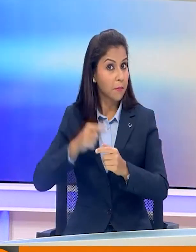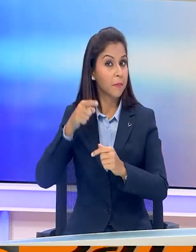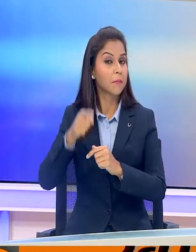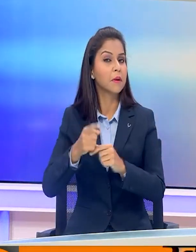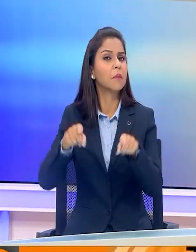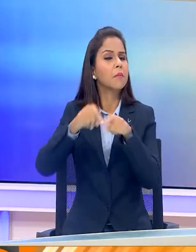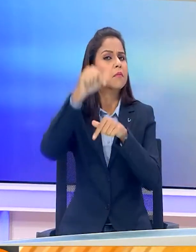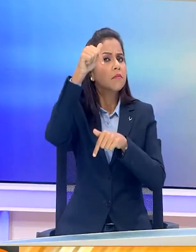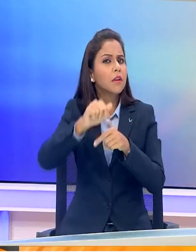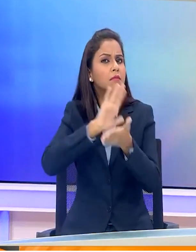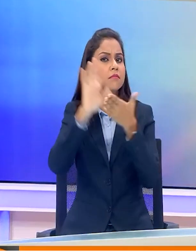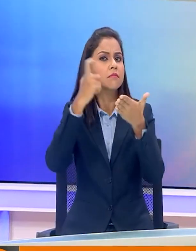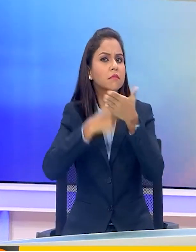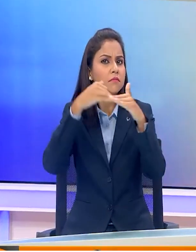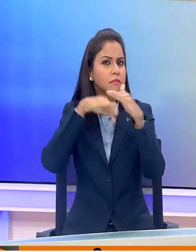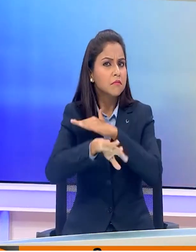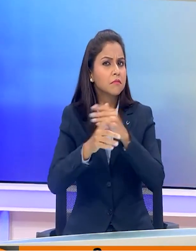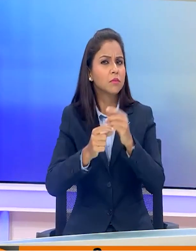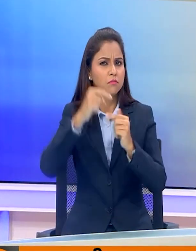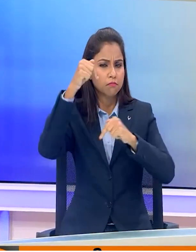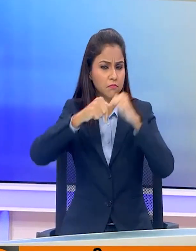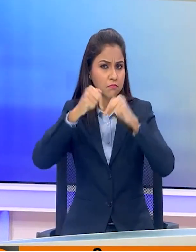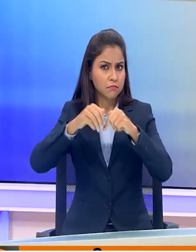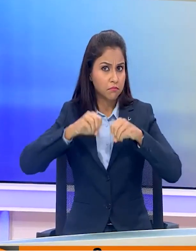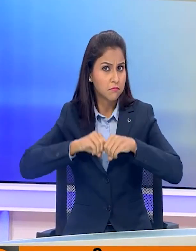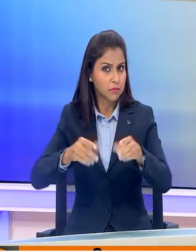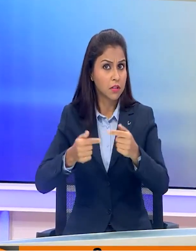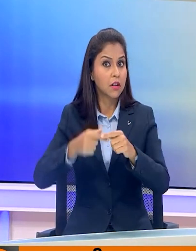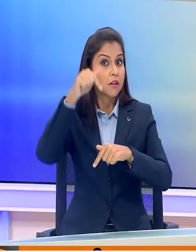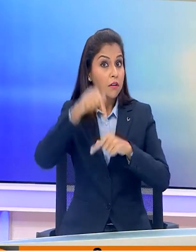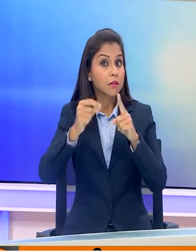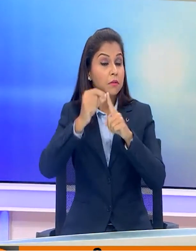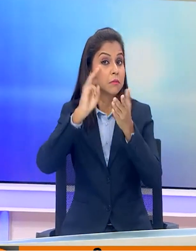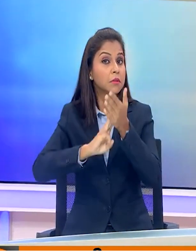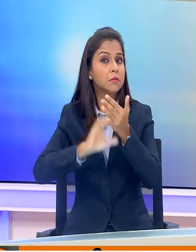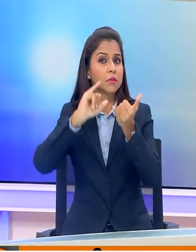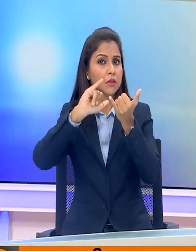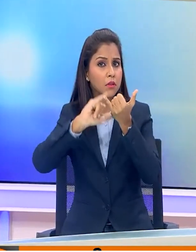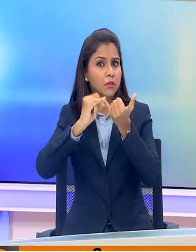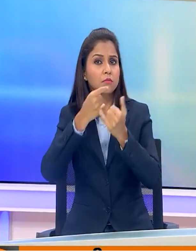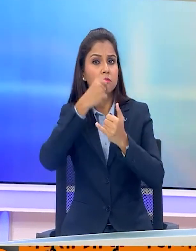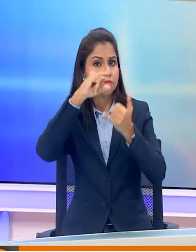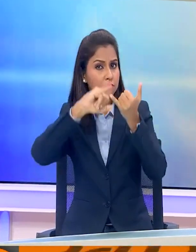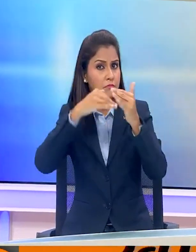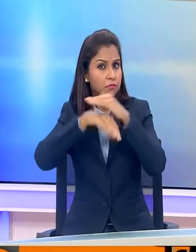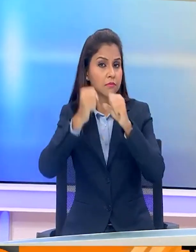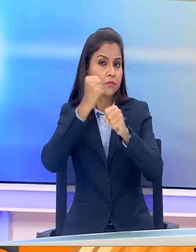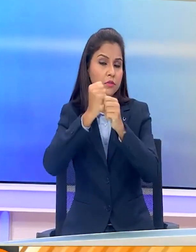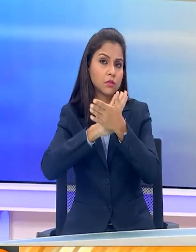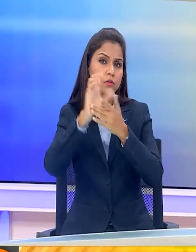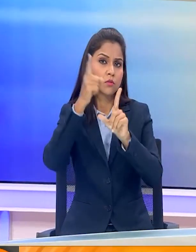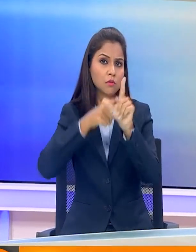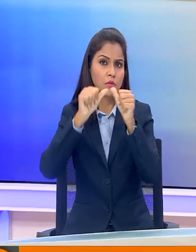मोदी आज हर्याना में चुनाओ प्रचार करेंगे पीम आज सोनी पत के गोहाना में एक चुनावी रैली को